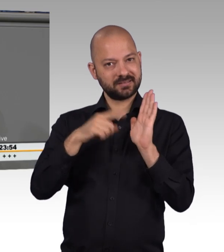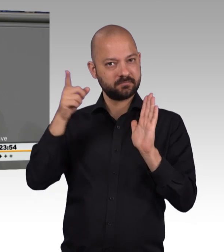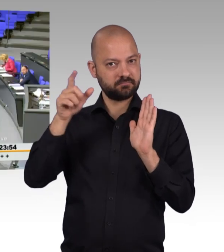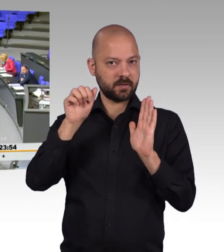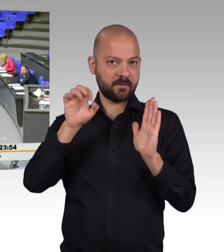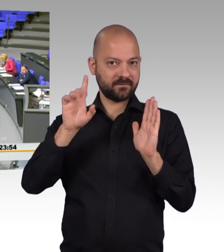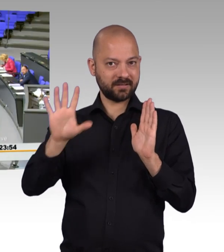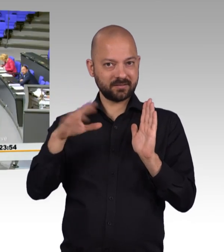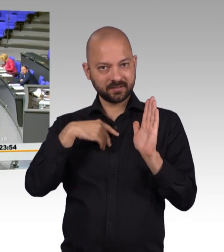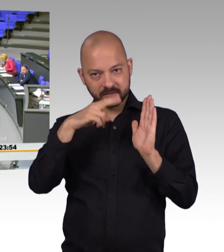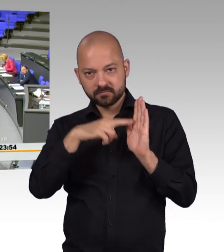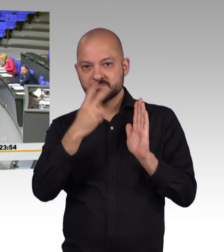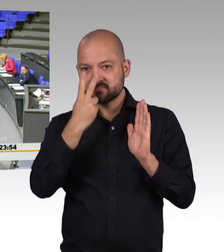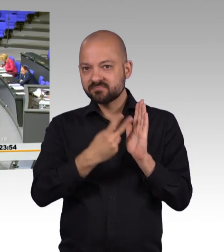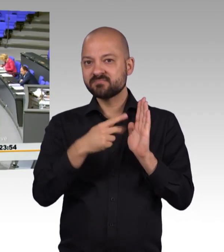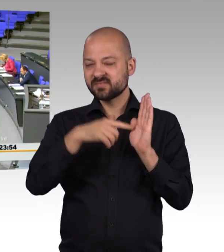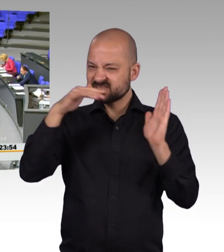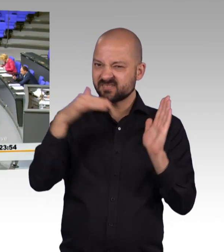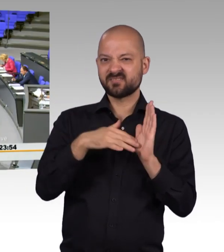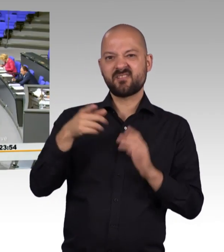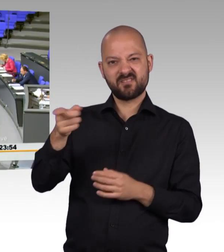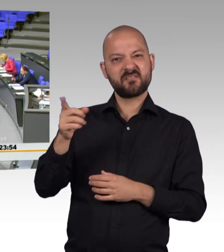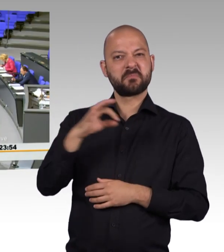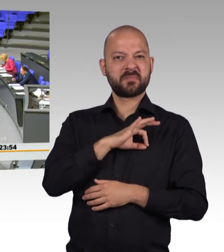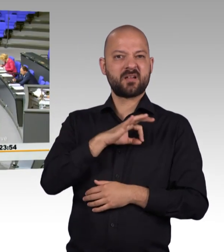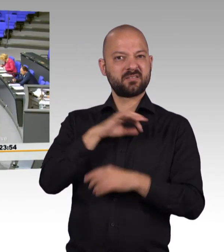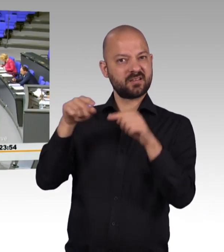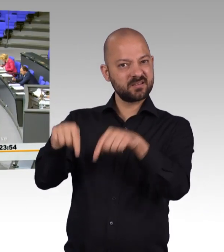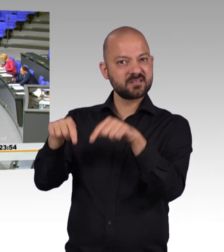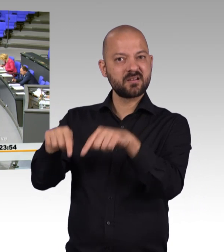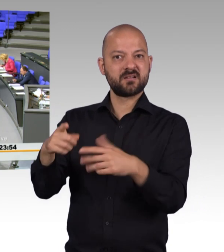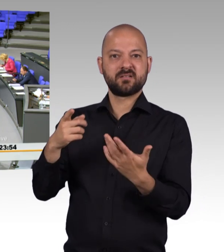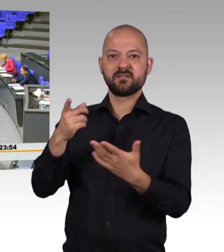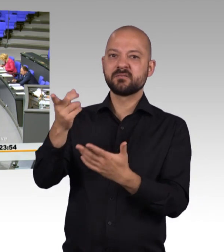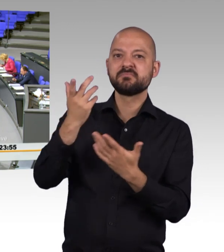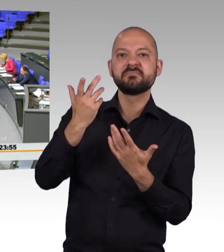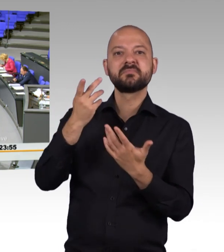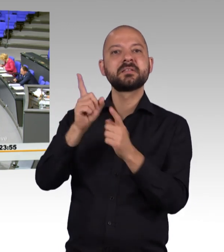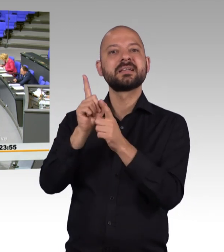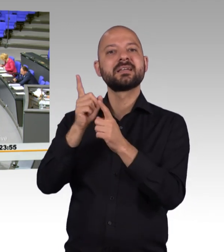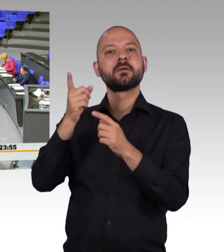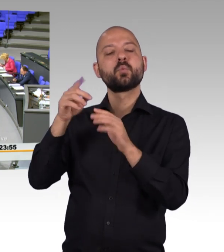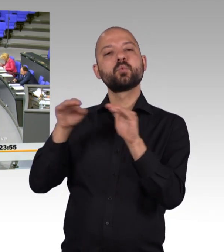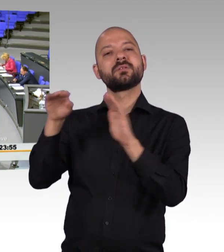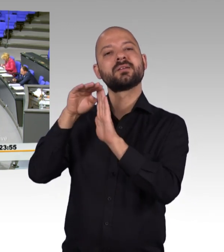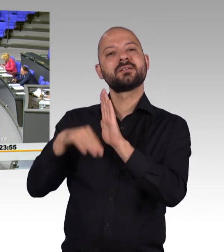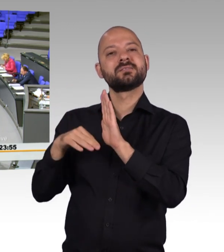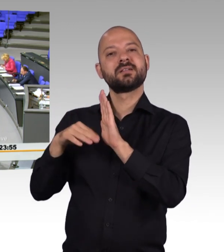Partei hier im Saal, die uns weder Belehrungen über das Grundgesetz, über die Frage der Grundrechte